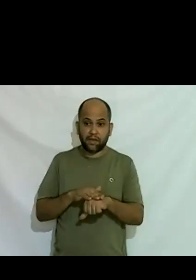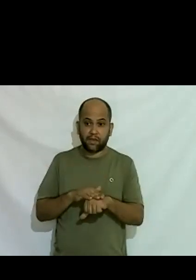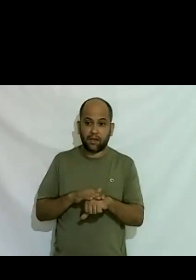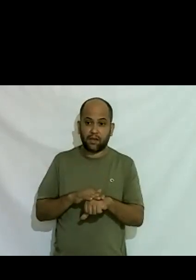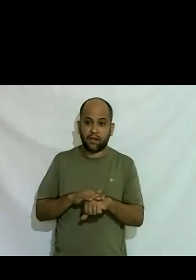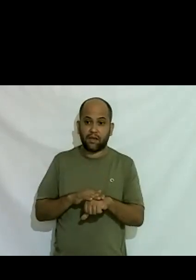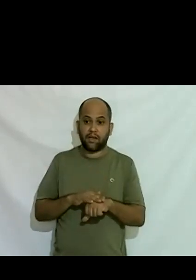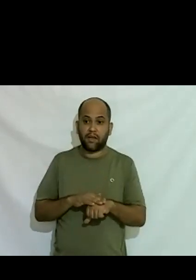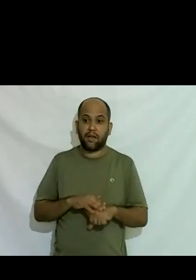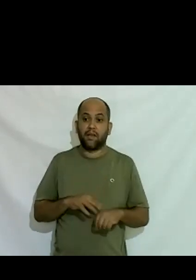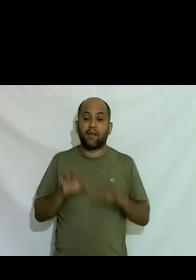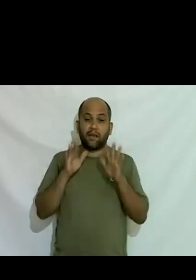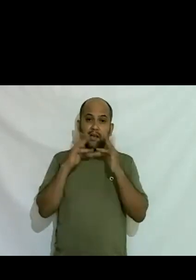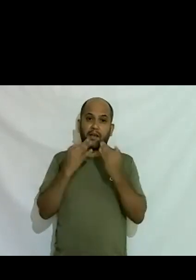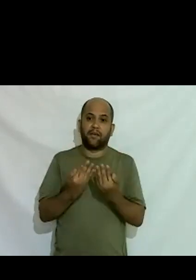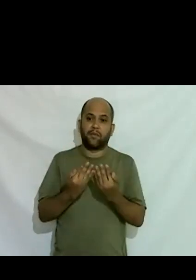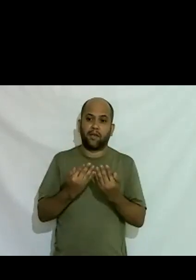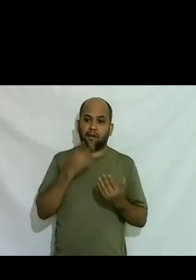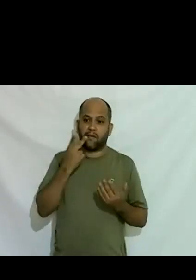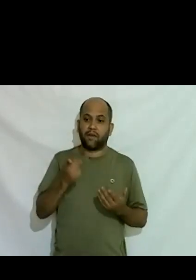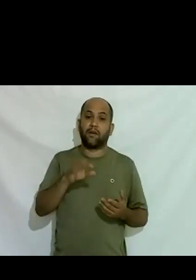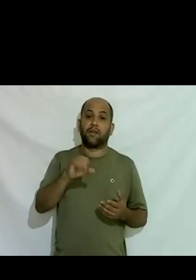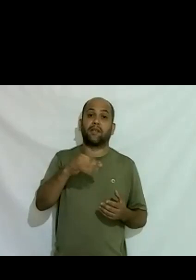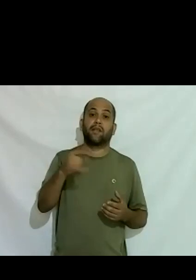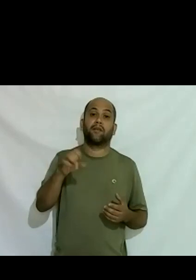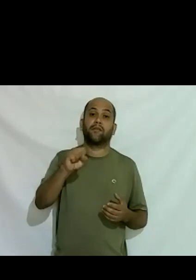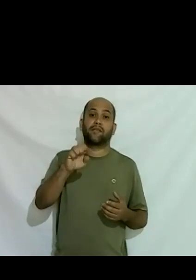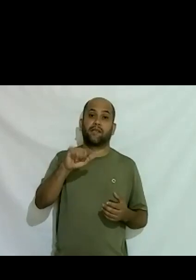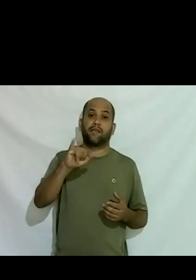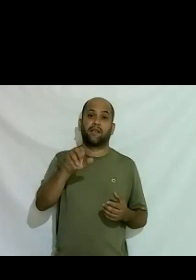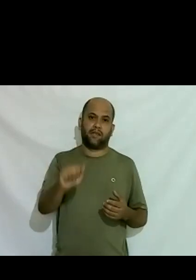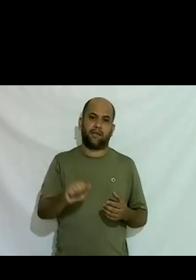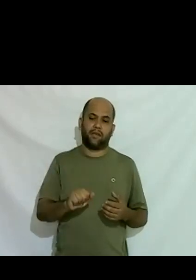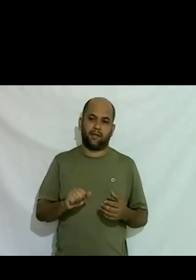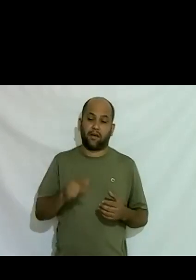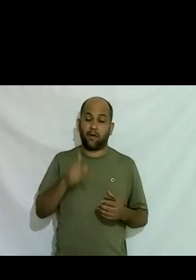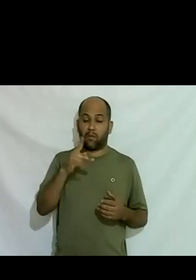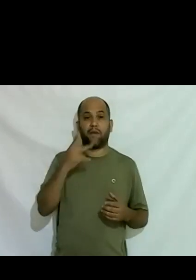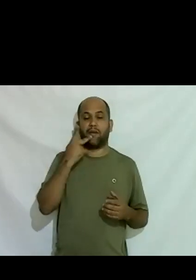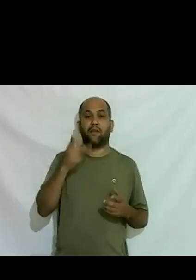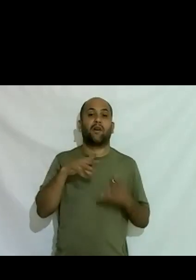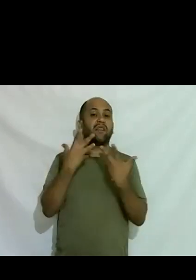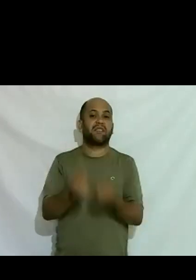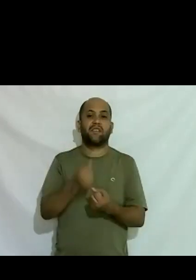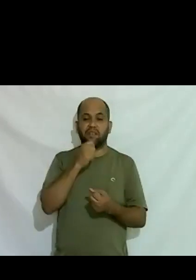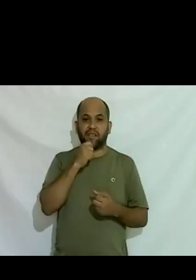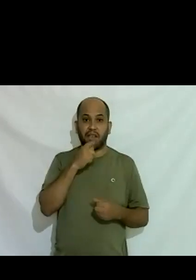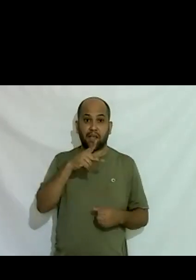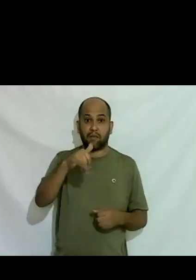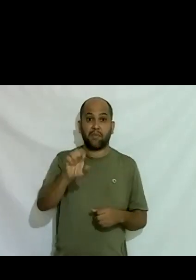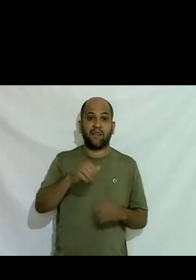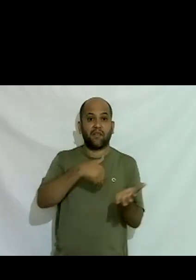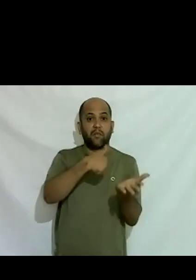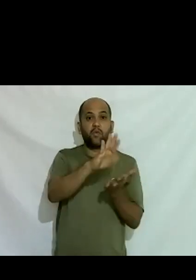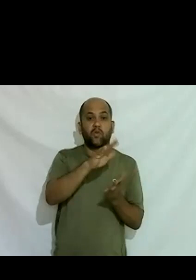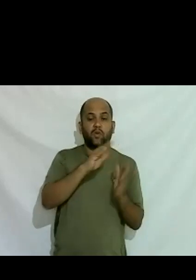nós vamos dizer que a família disse não seja o pai disse não te aceito assim a mãe disse saia de casa